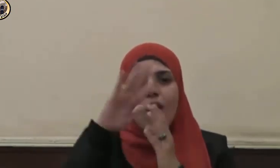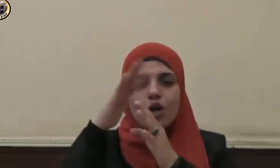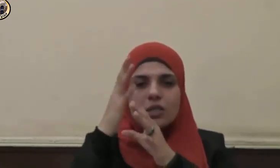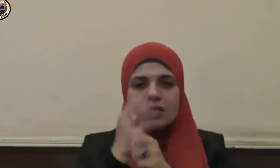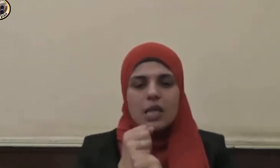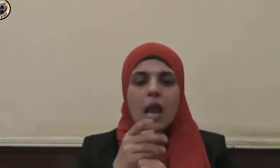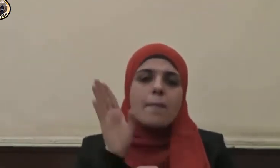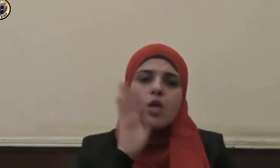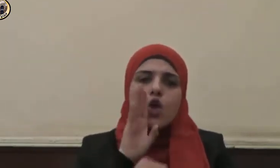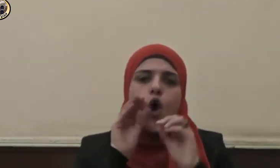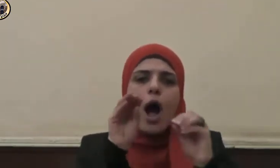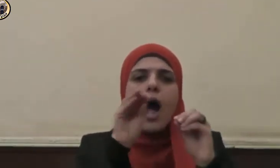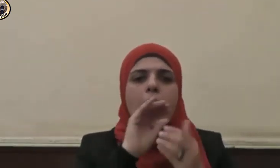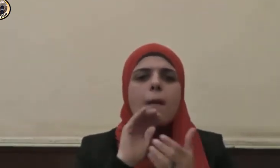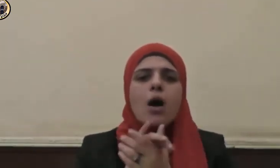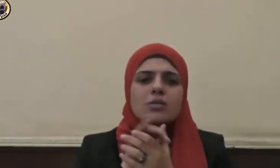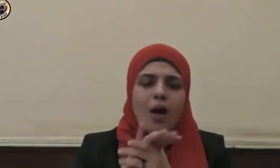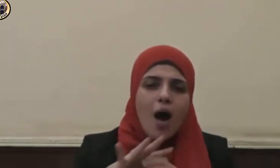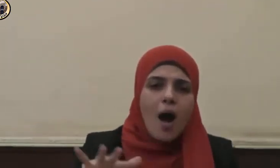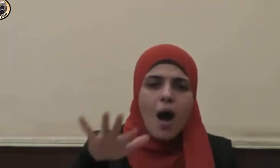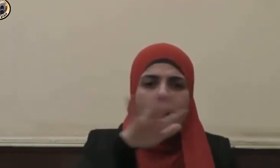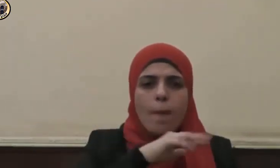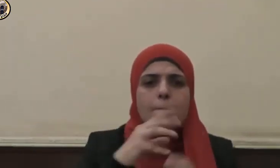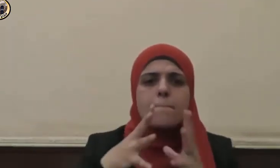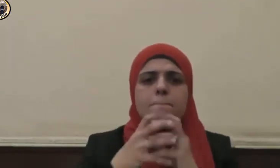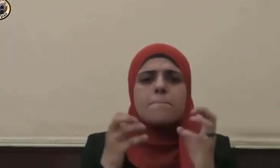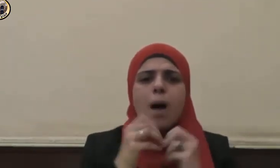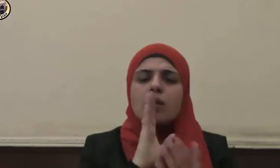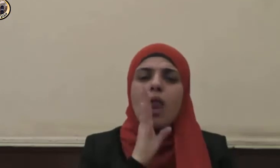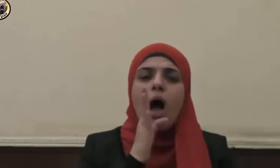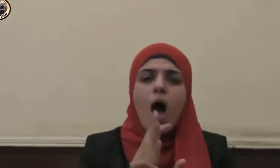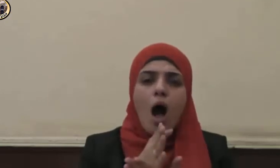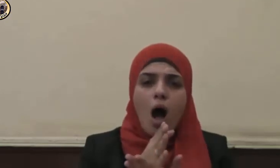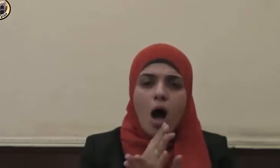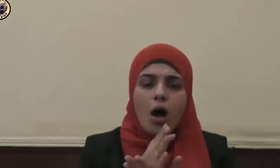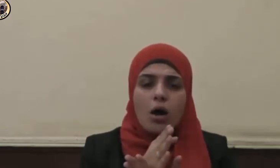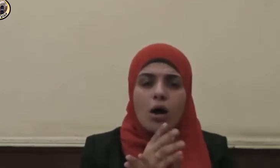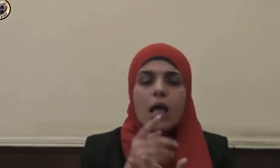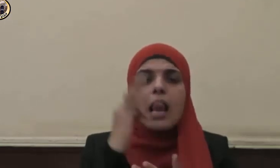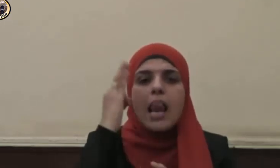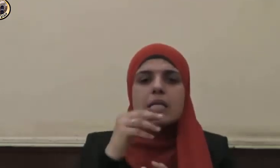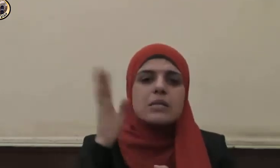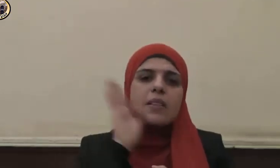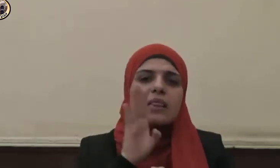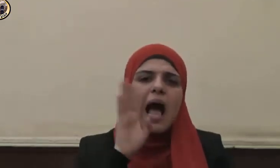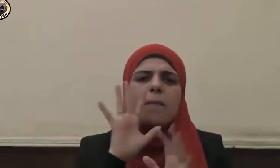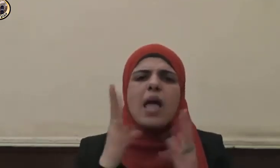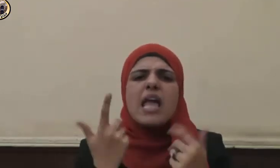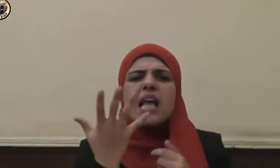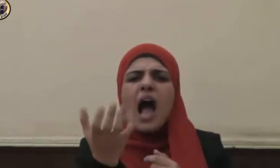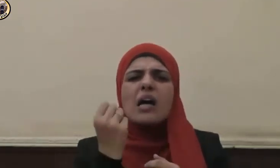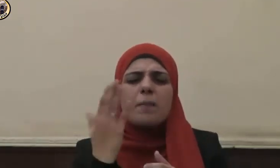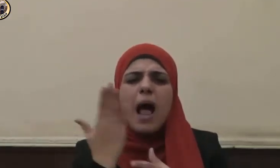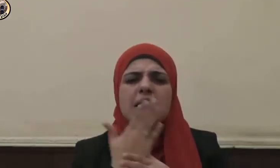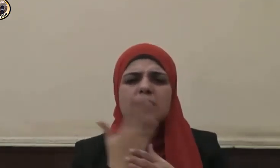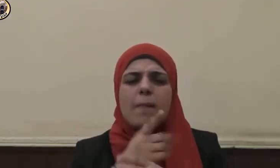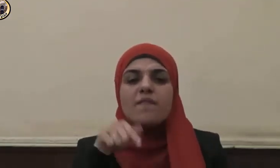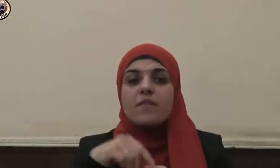أصحابه المعنى الحقيقي للأخذ بالأسباب في الأمور كلها